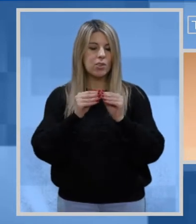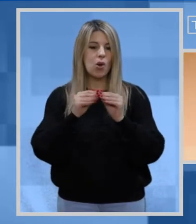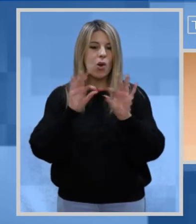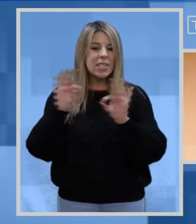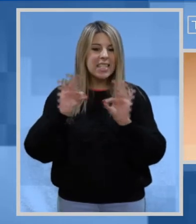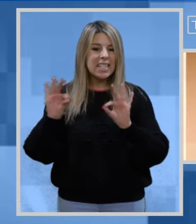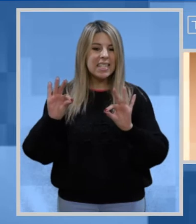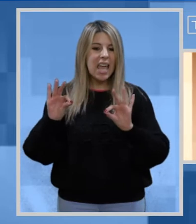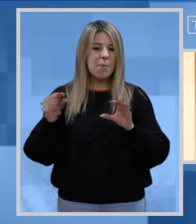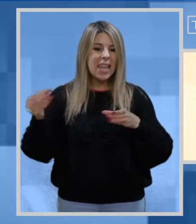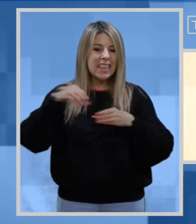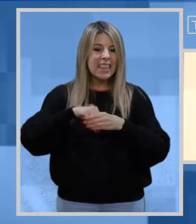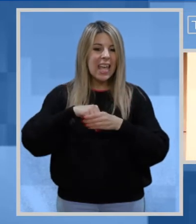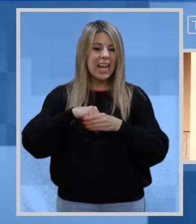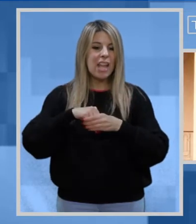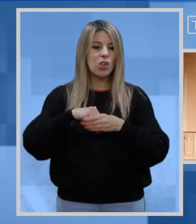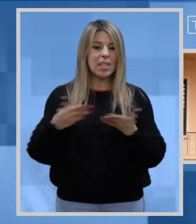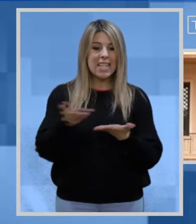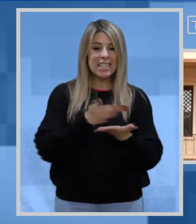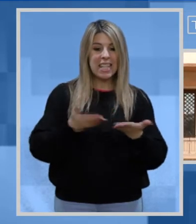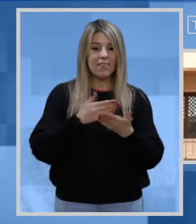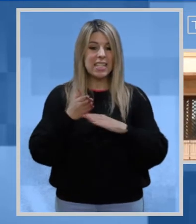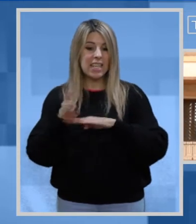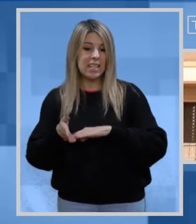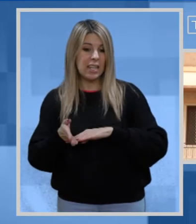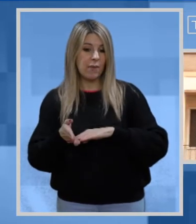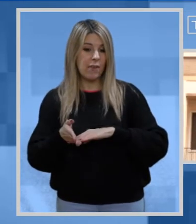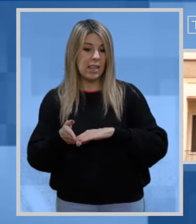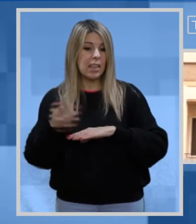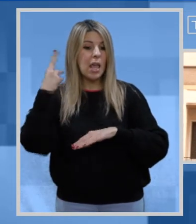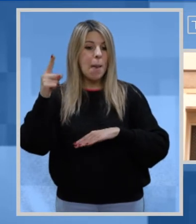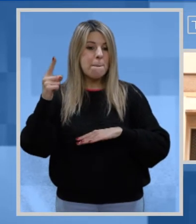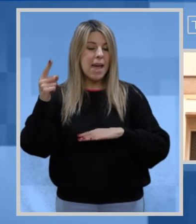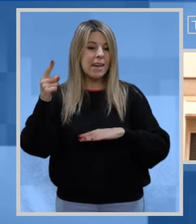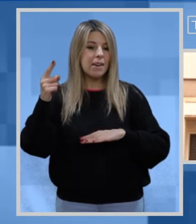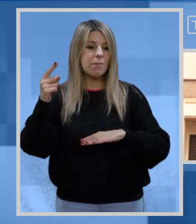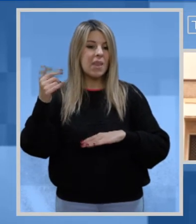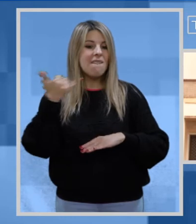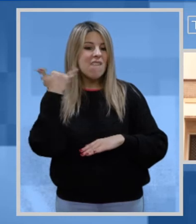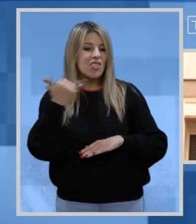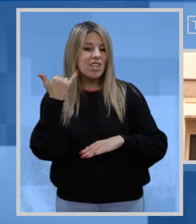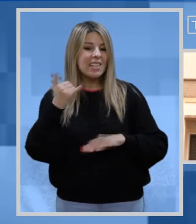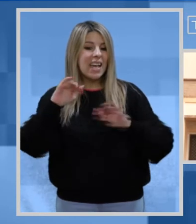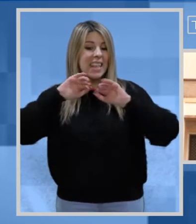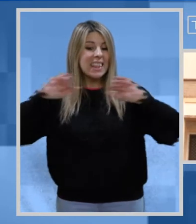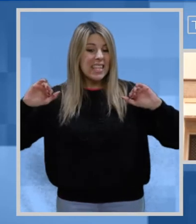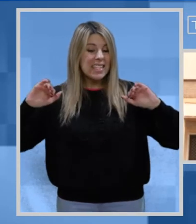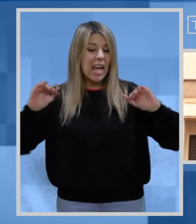sistema integrato di servizi e interventi finalizzati a facilitare il distacco